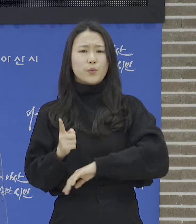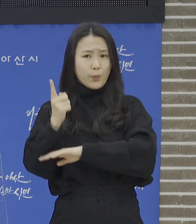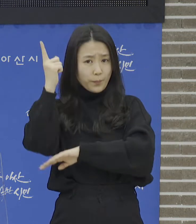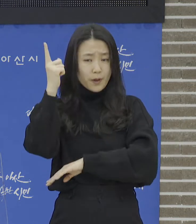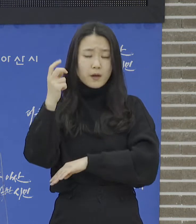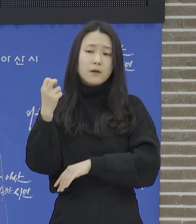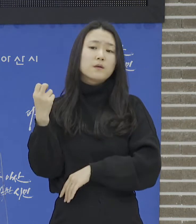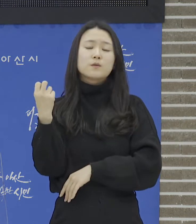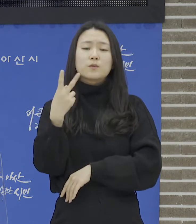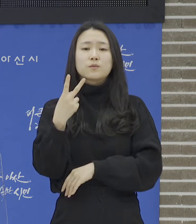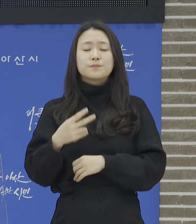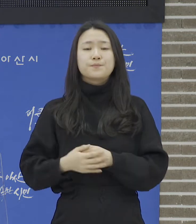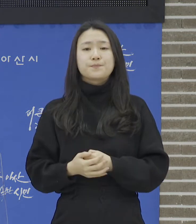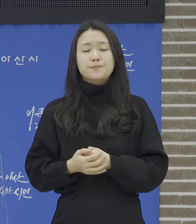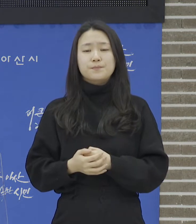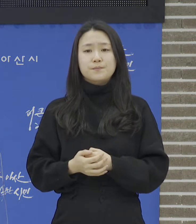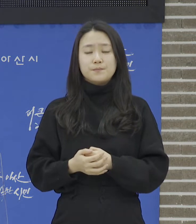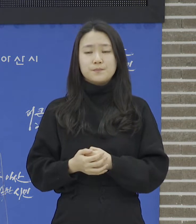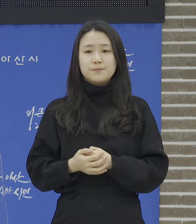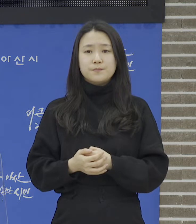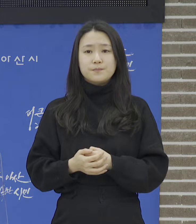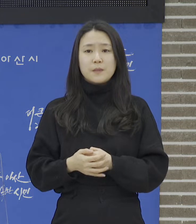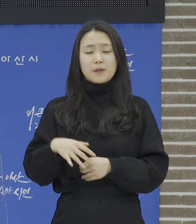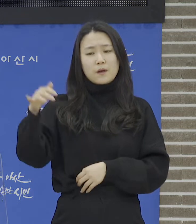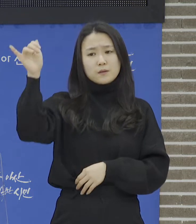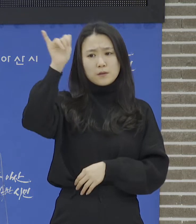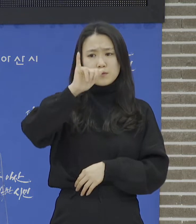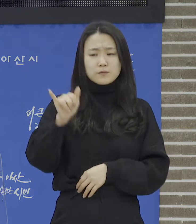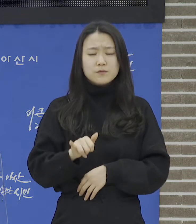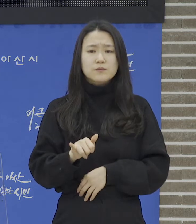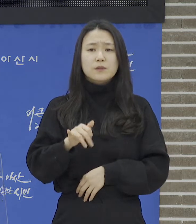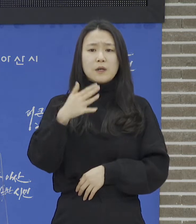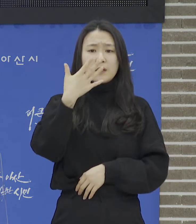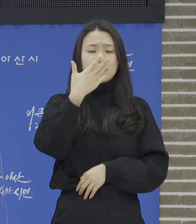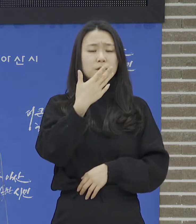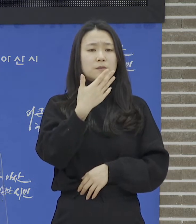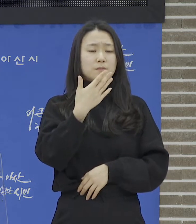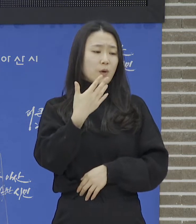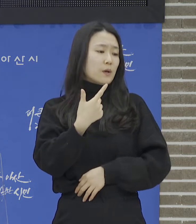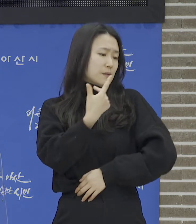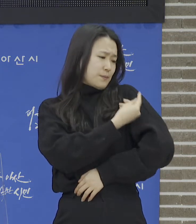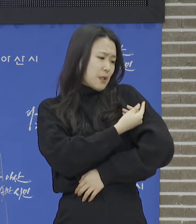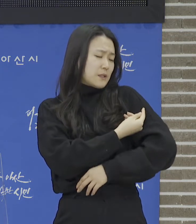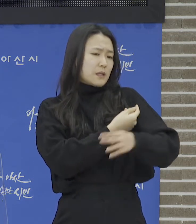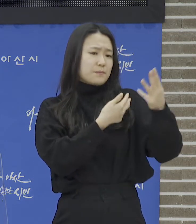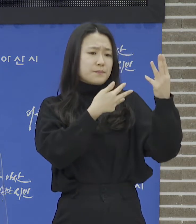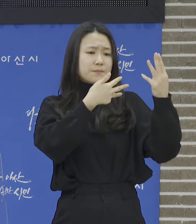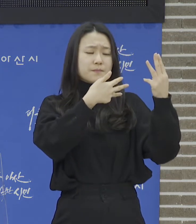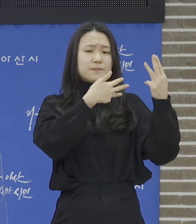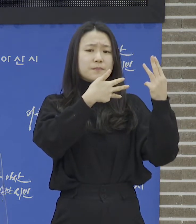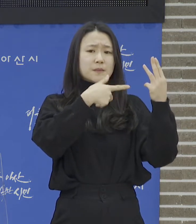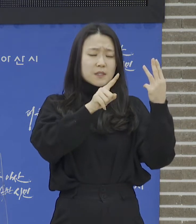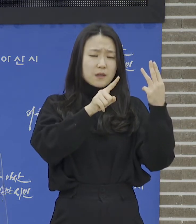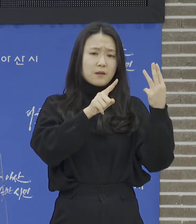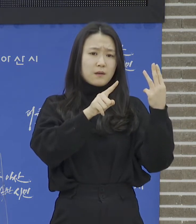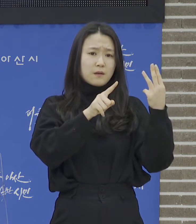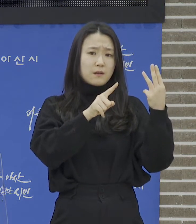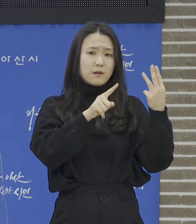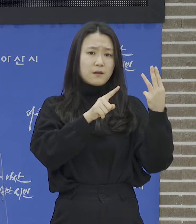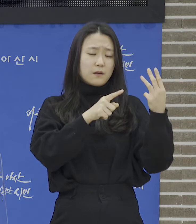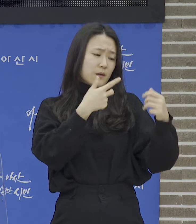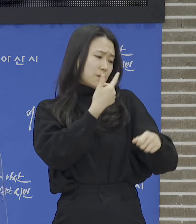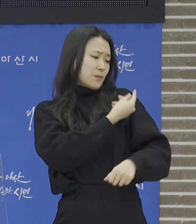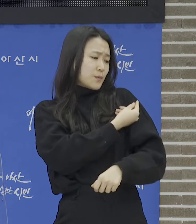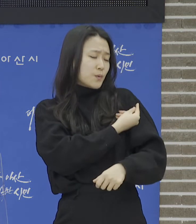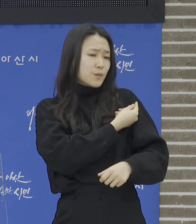.6%로 전국 49.8%보다 낮은 추세입니다. 2차